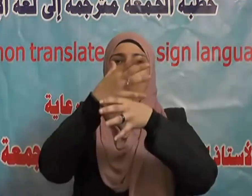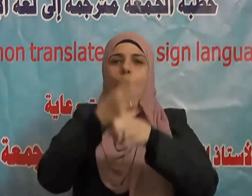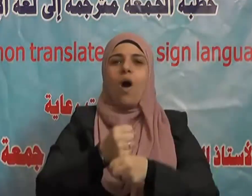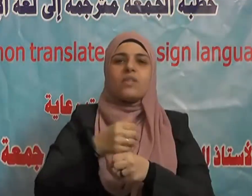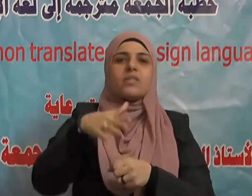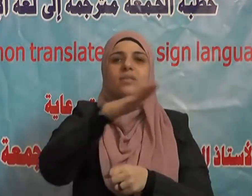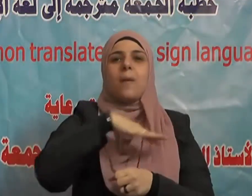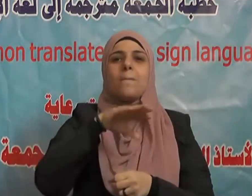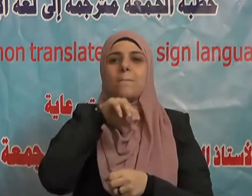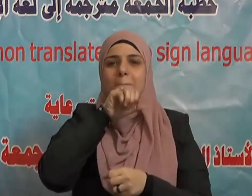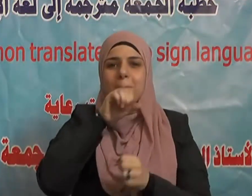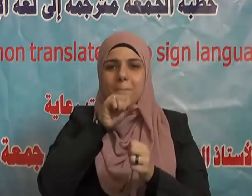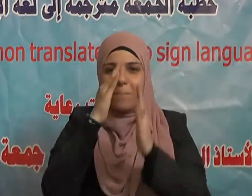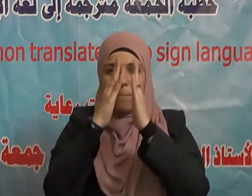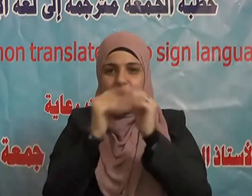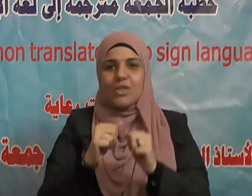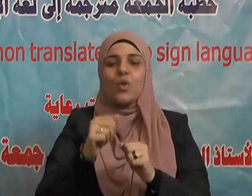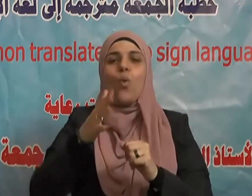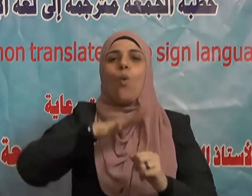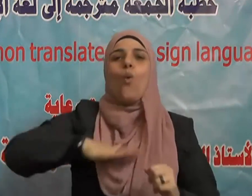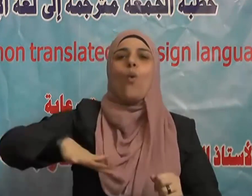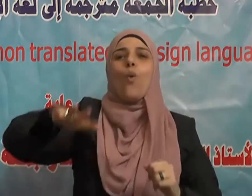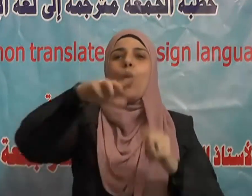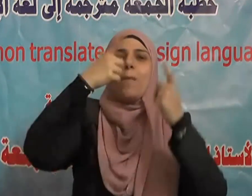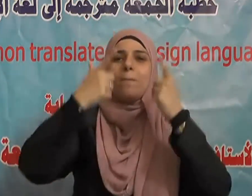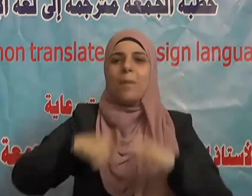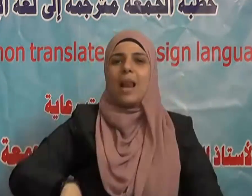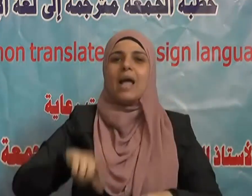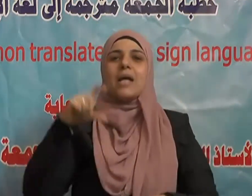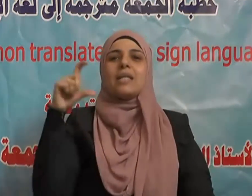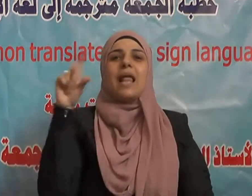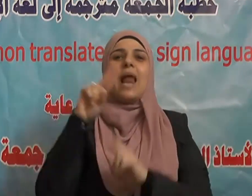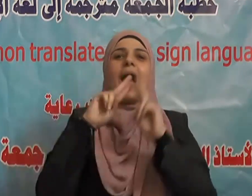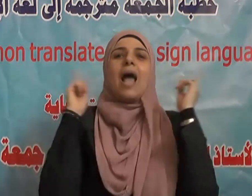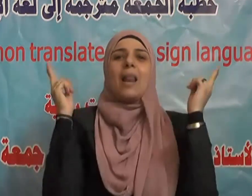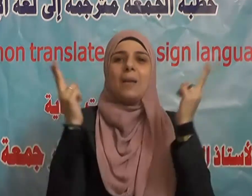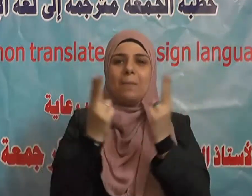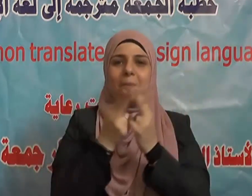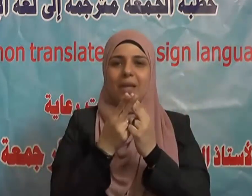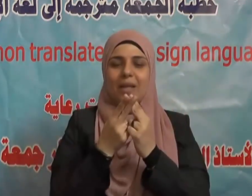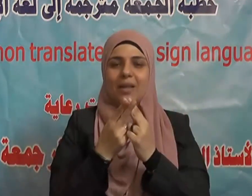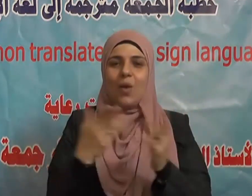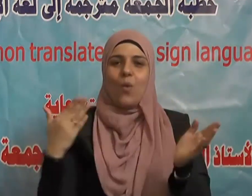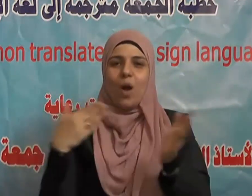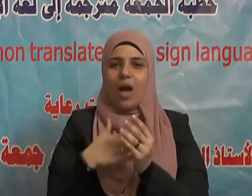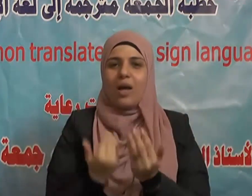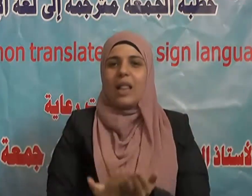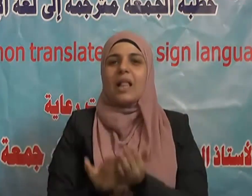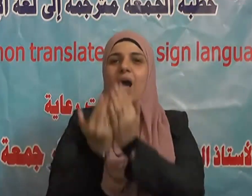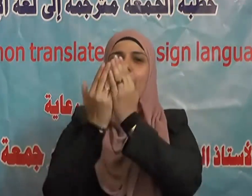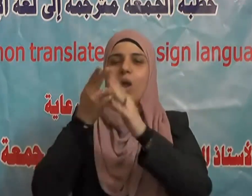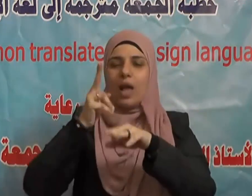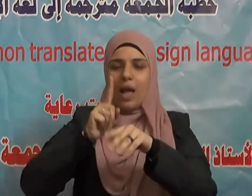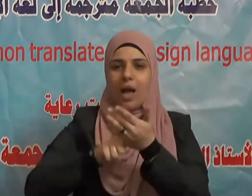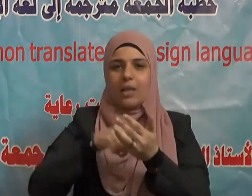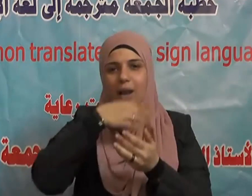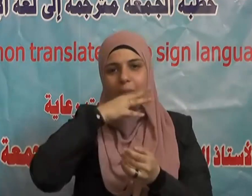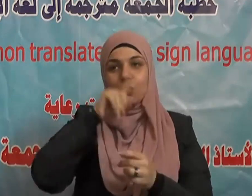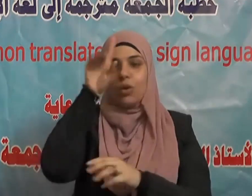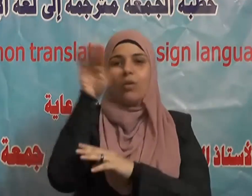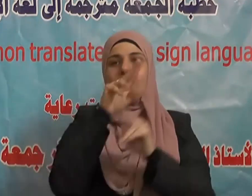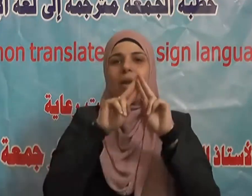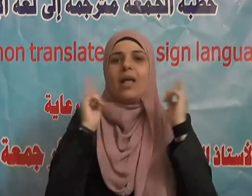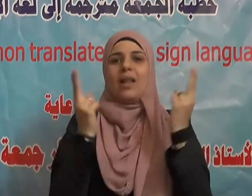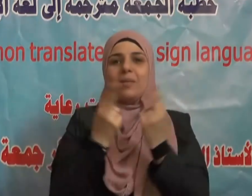لا يصرف عنا سيئها إلا أنت واحفظ مصرنا وسائر بلاد